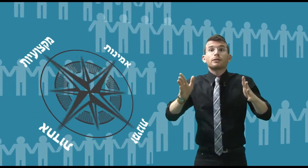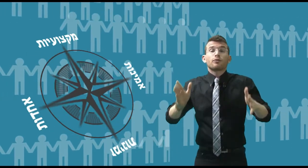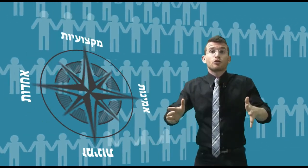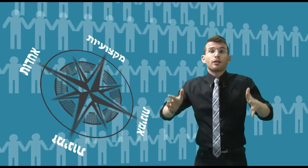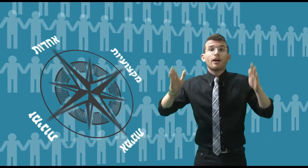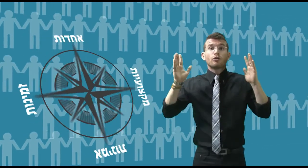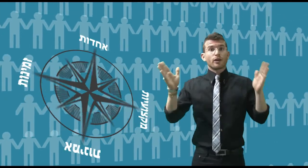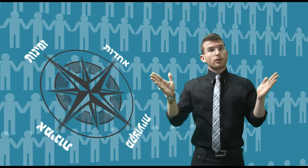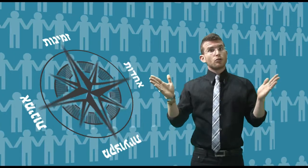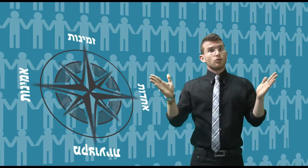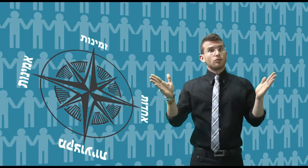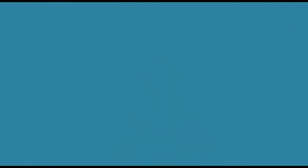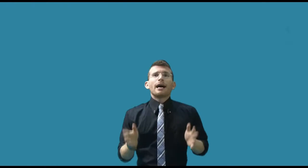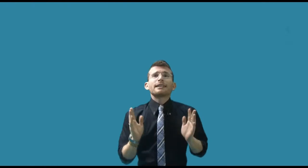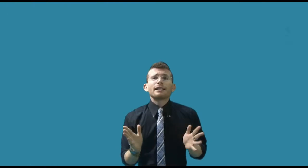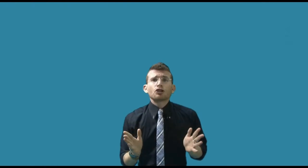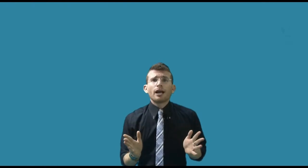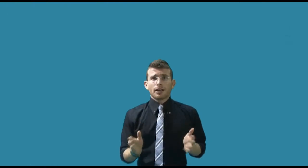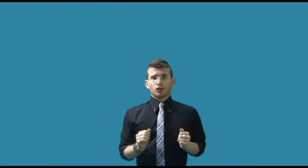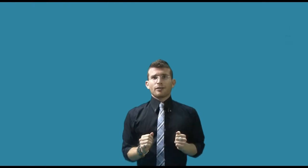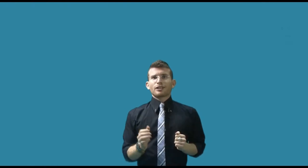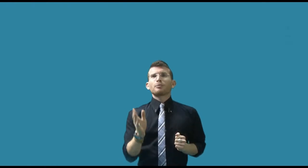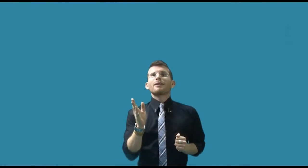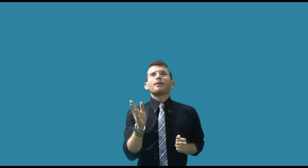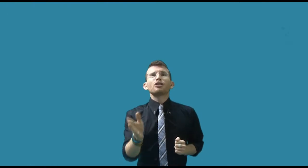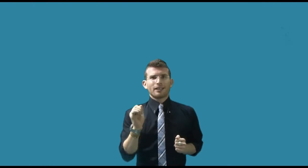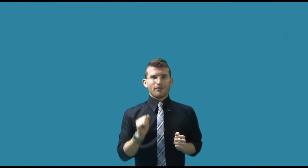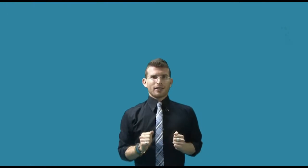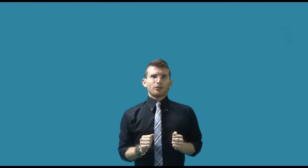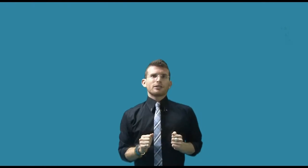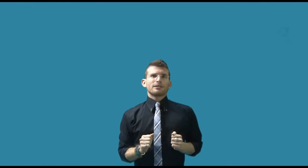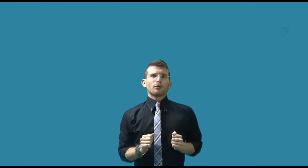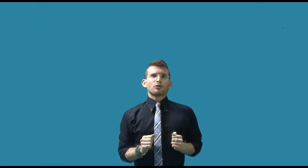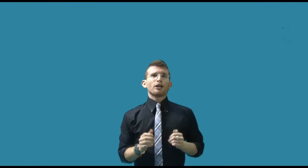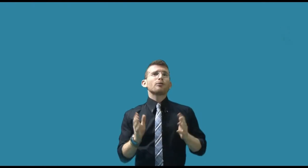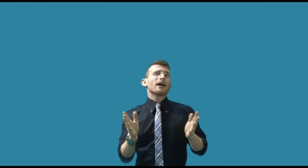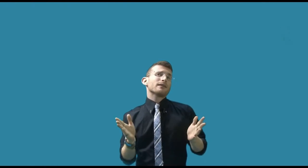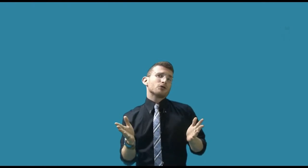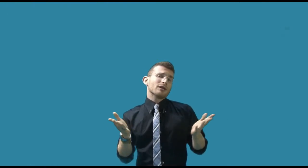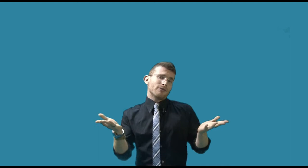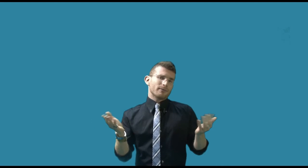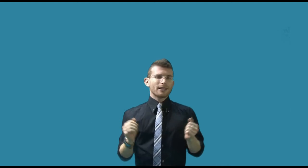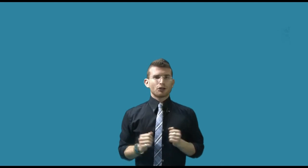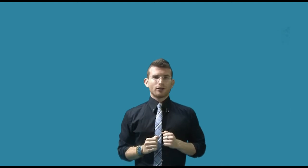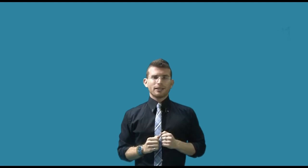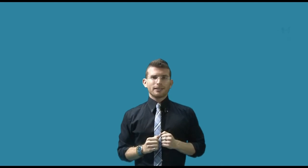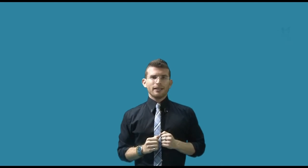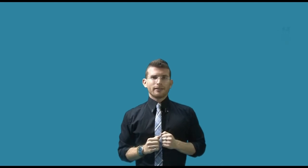בסופו של דבר, דוברי הארגון. אז יקראת השנה החדשה, נבקש מכם להמשיך לעביר לנו את הסיפורים של היו, וביחד נמשיך לבאם את התקשורת הישראלי.